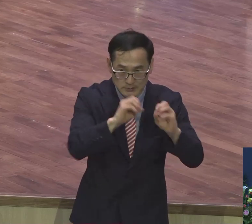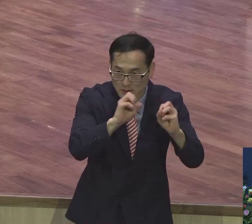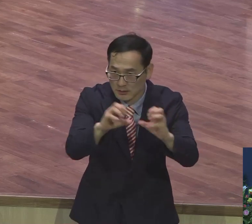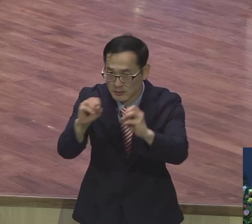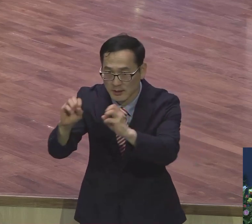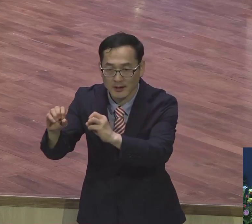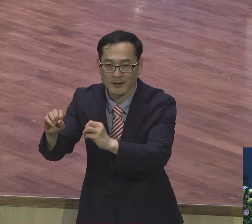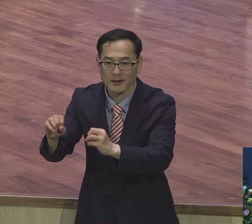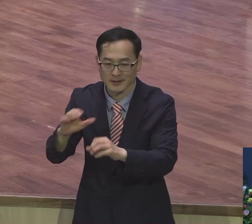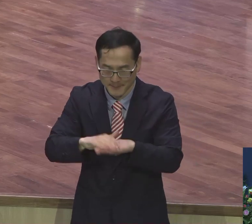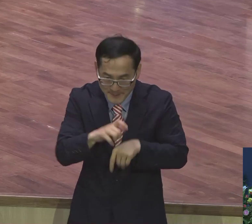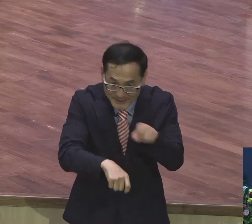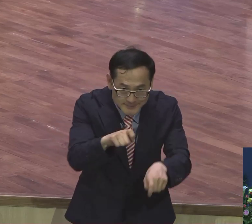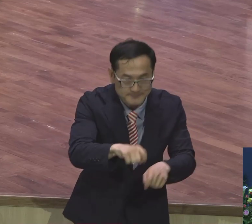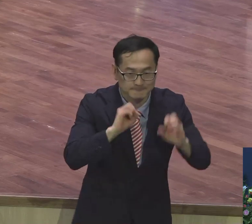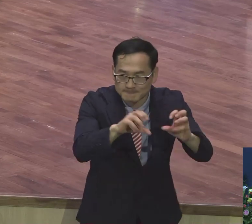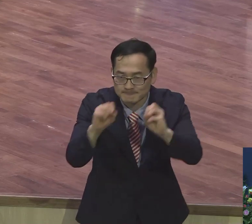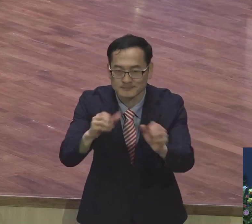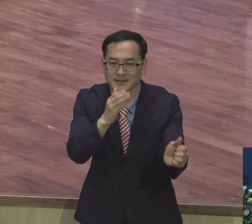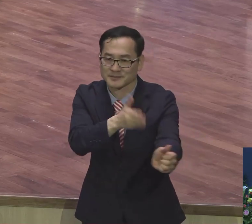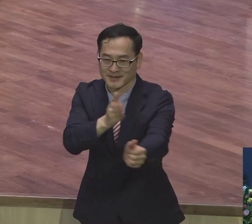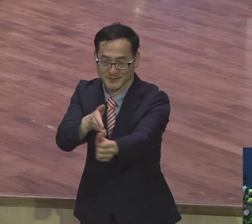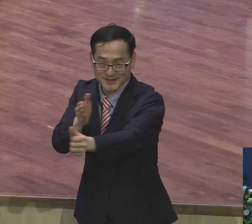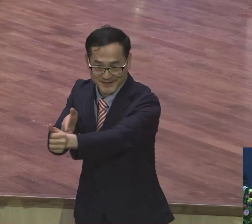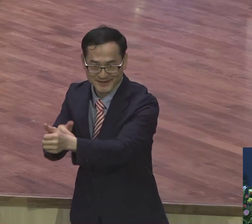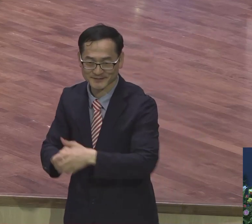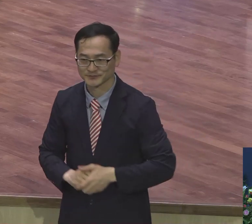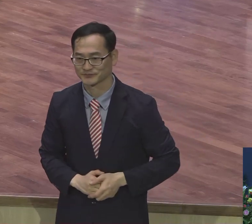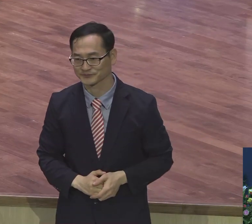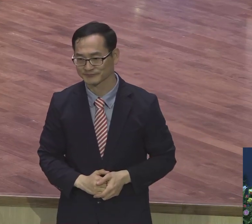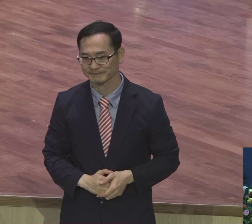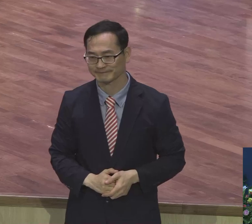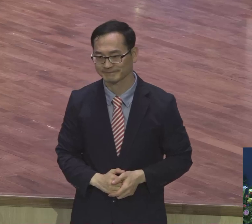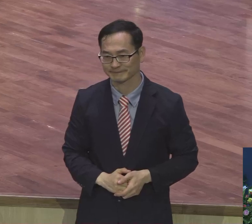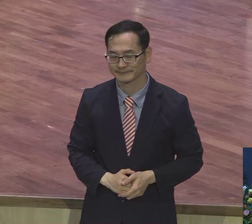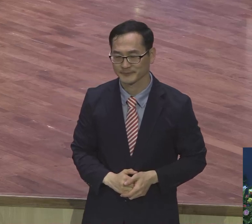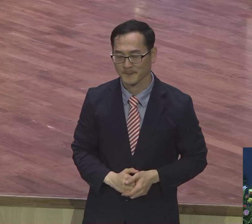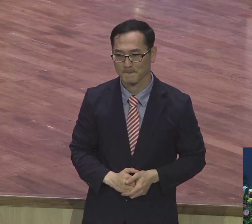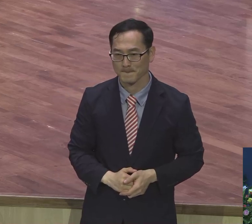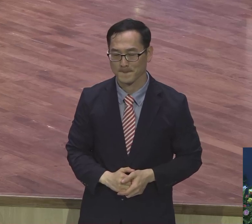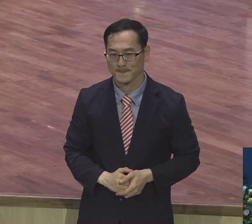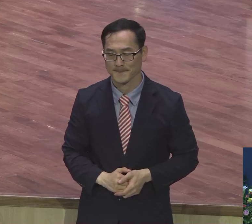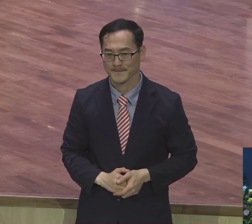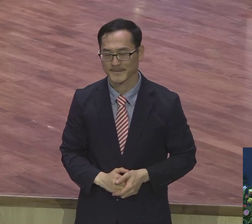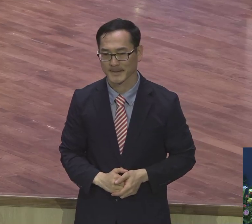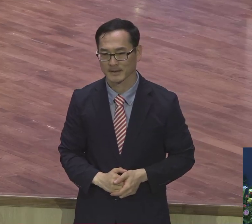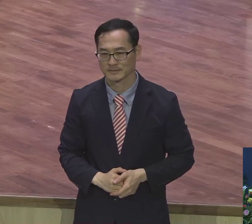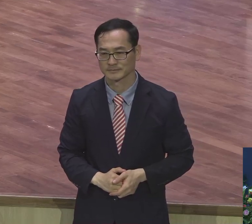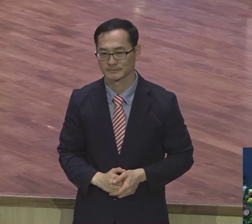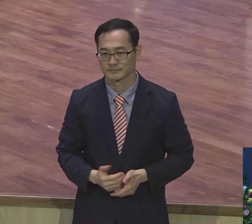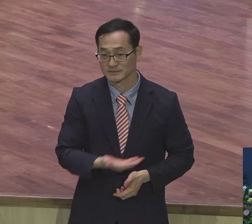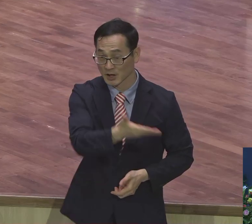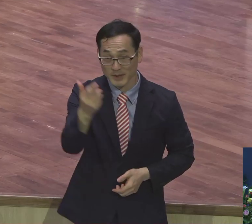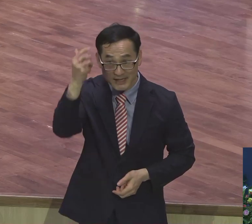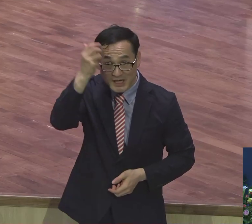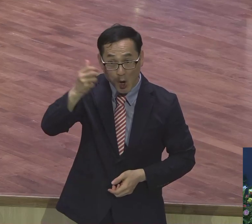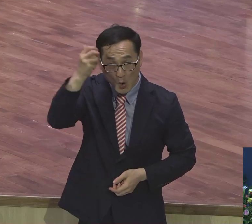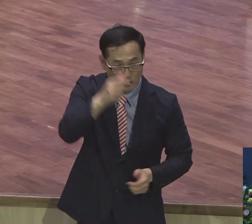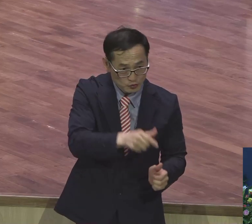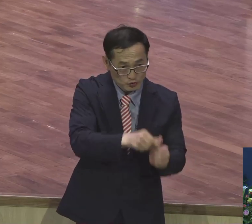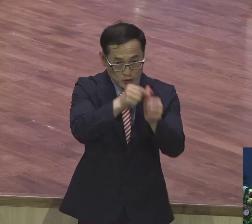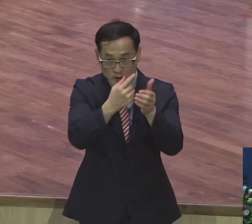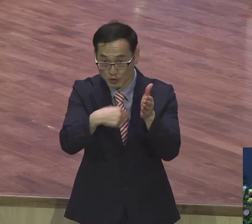발걸음이 쓰임 받기를 바랍니다. 우리 영장 모두 성도들 다른 어느 누구보다도 영혼 살리는 일에